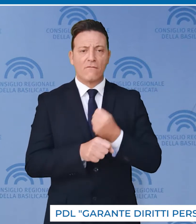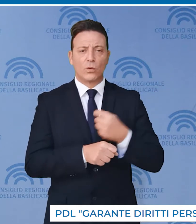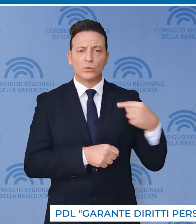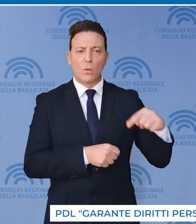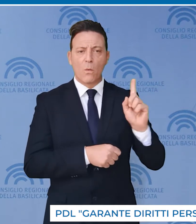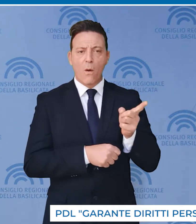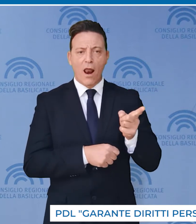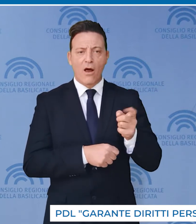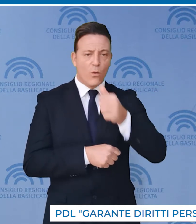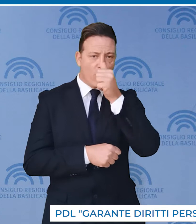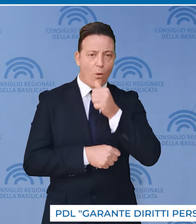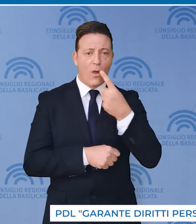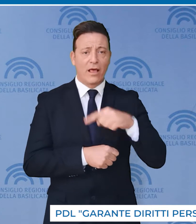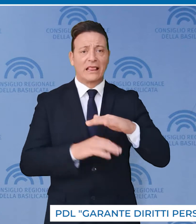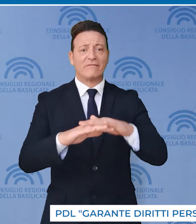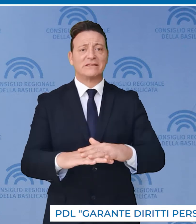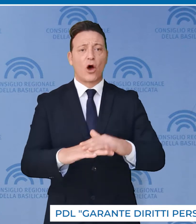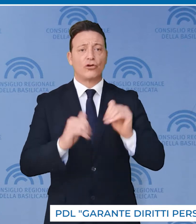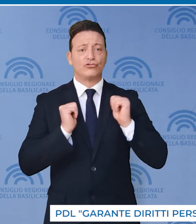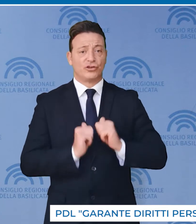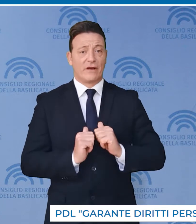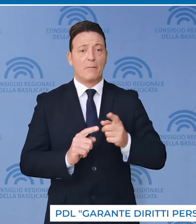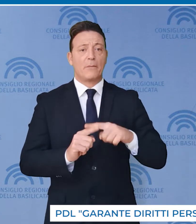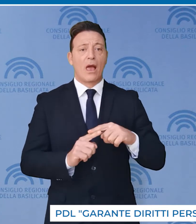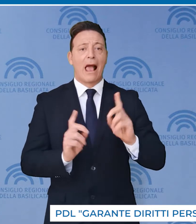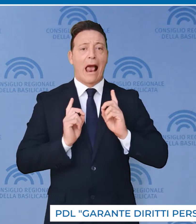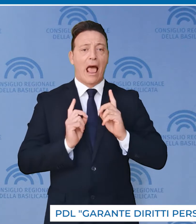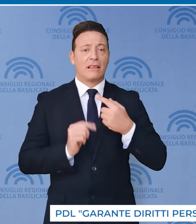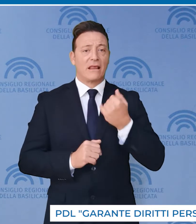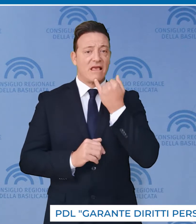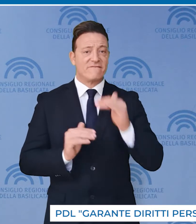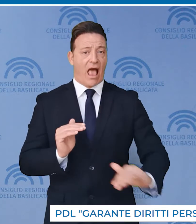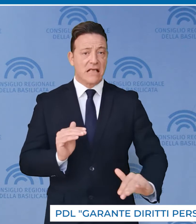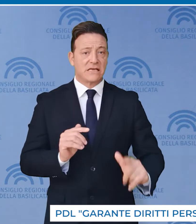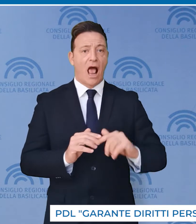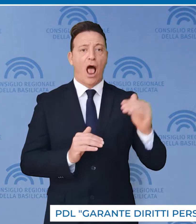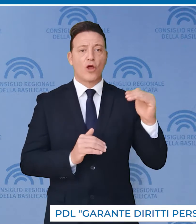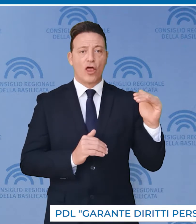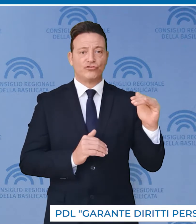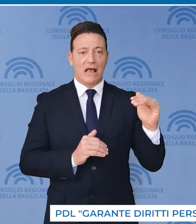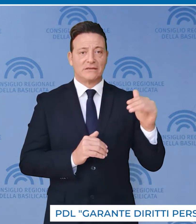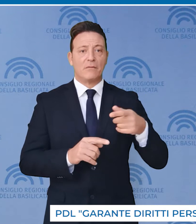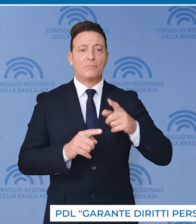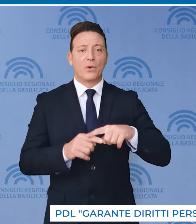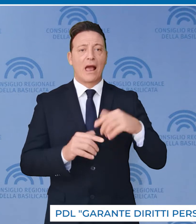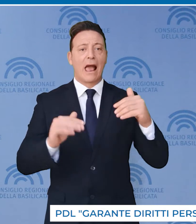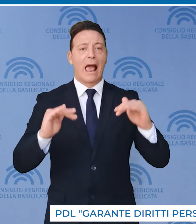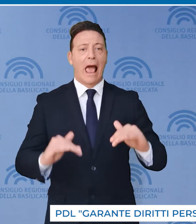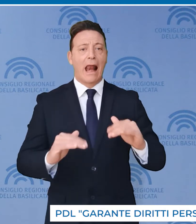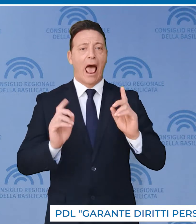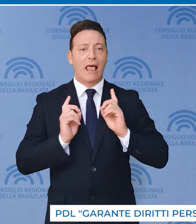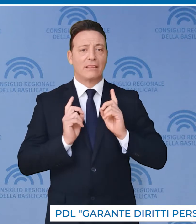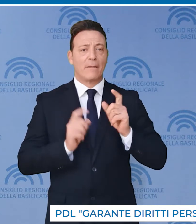dice, svolgerà la funzione di difensore civico, di garante per l'infanzia e l'adolescenza, di